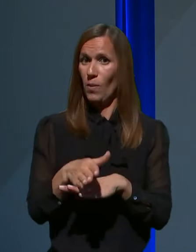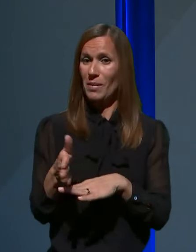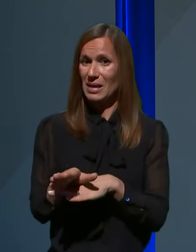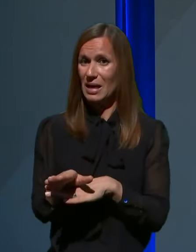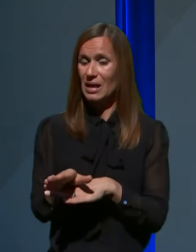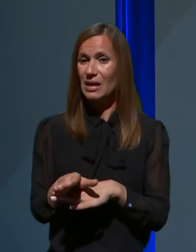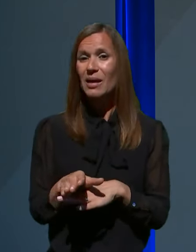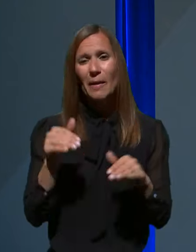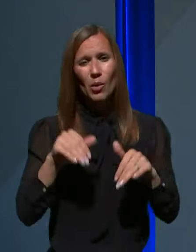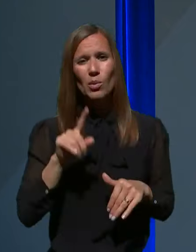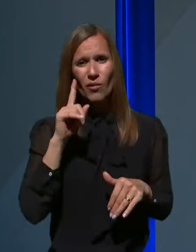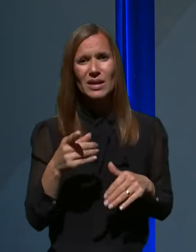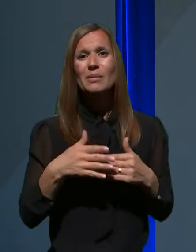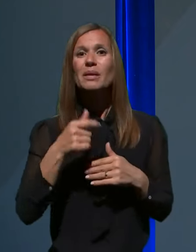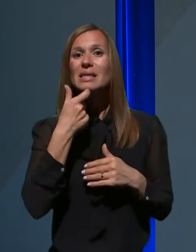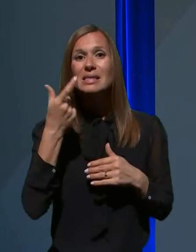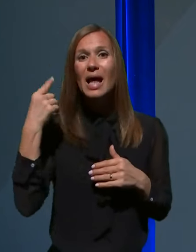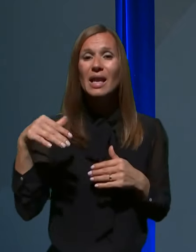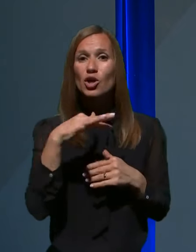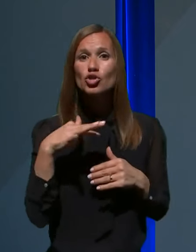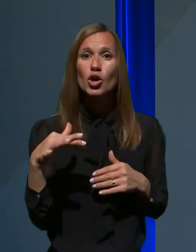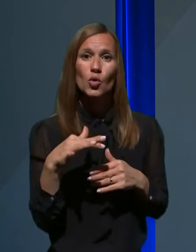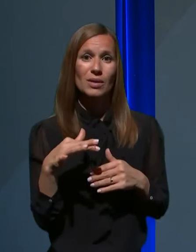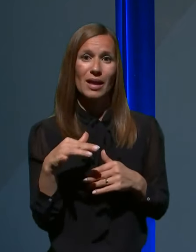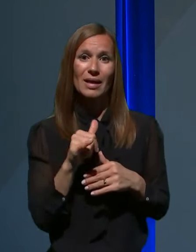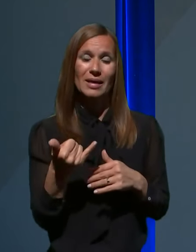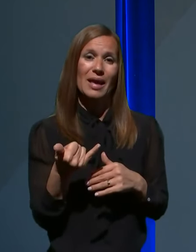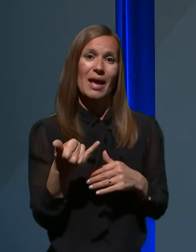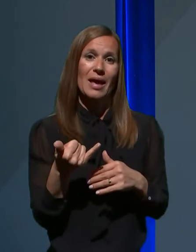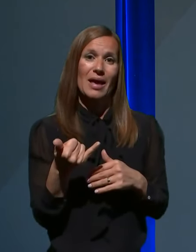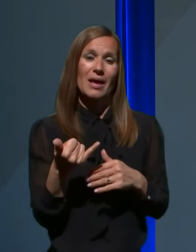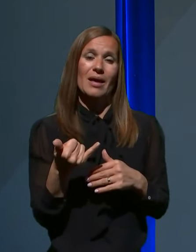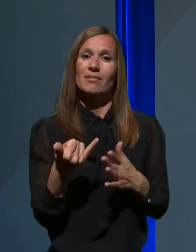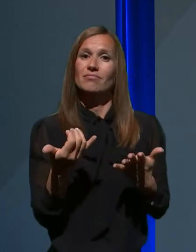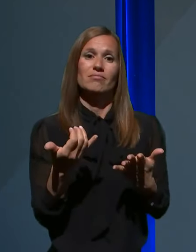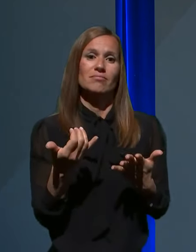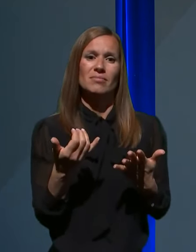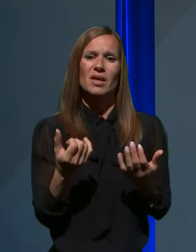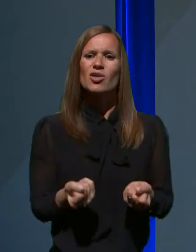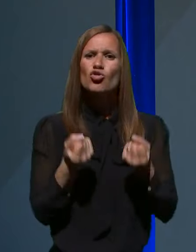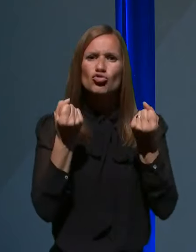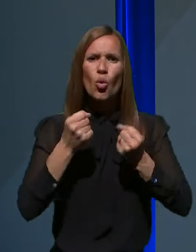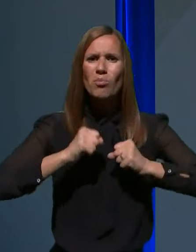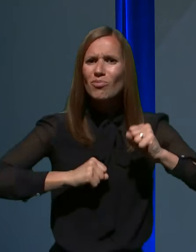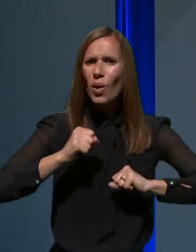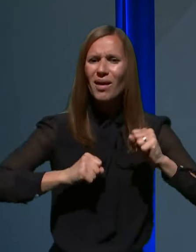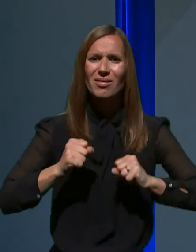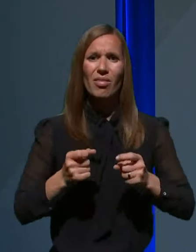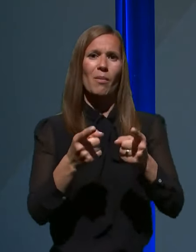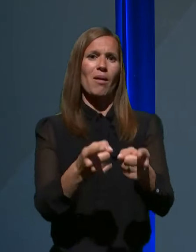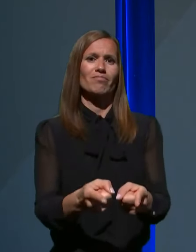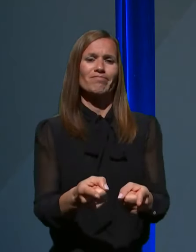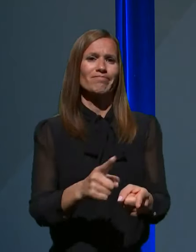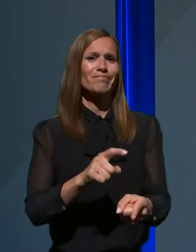treba, da pri starejšem bovniku, ki je ali pa slabo pokreten ali nepokreten, ki je